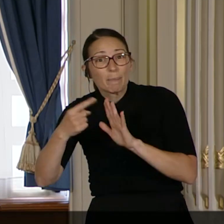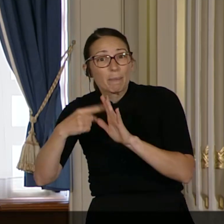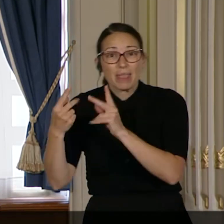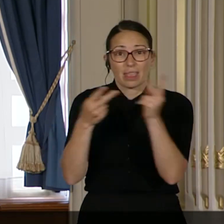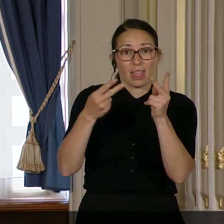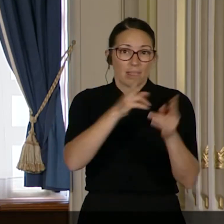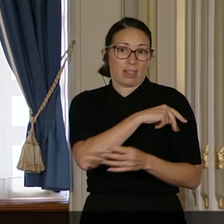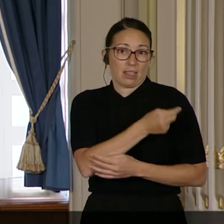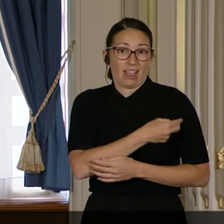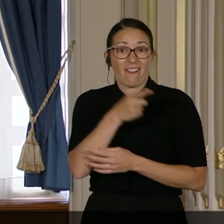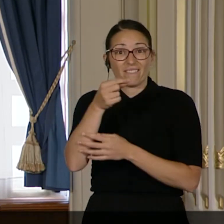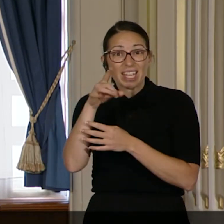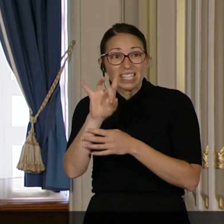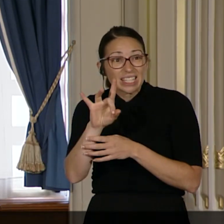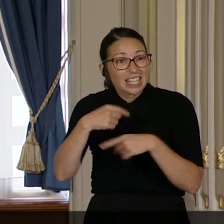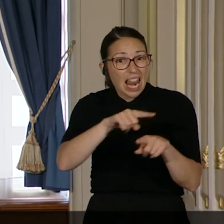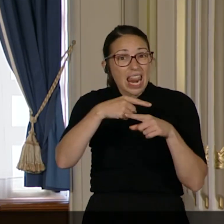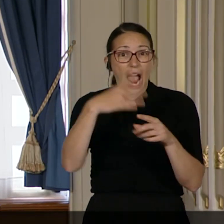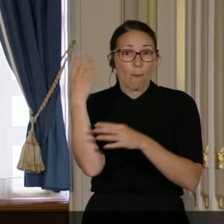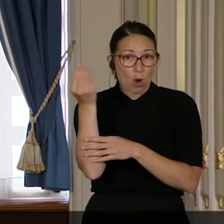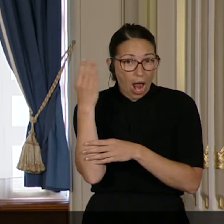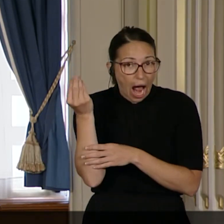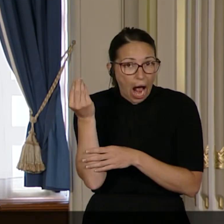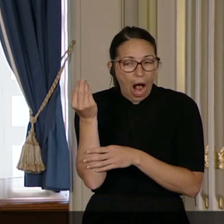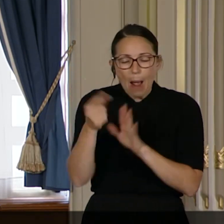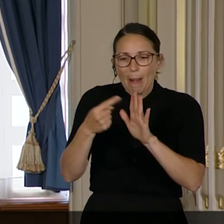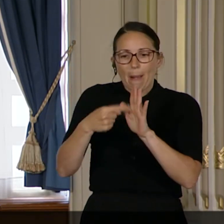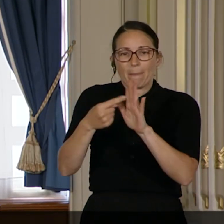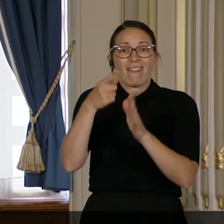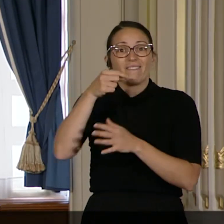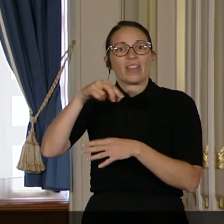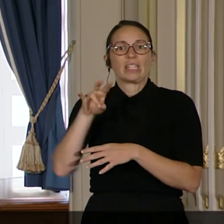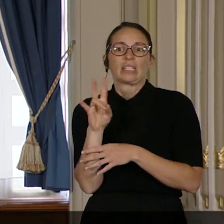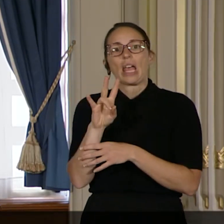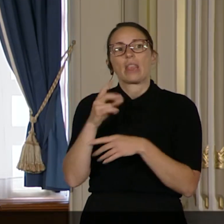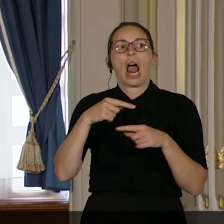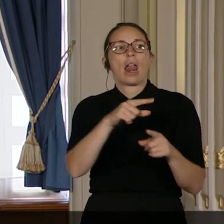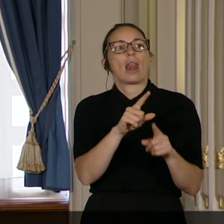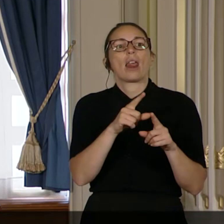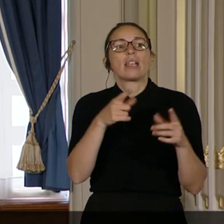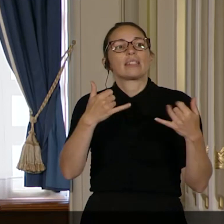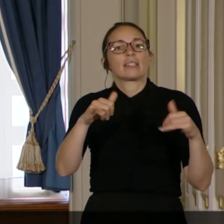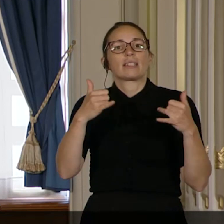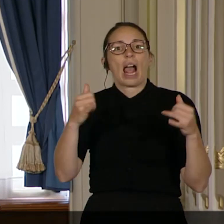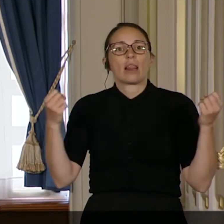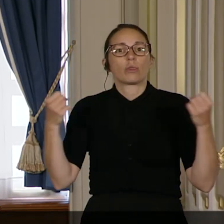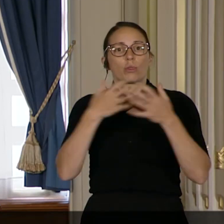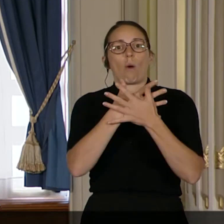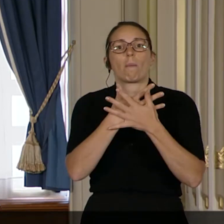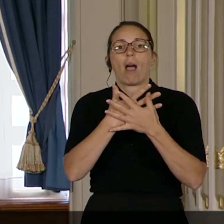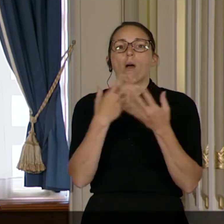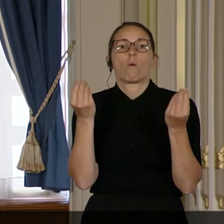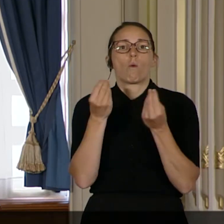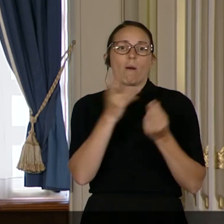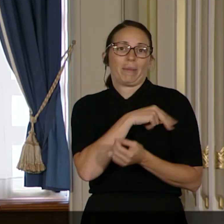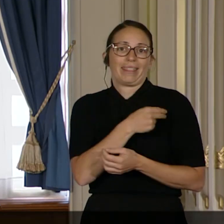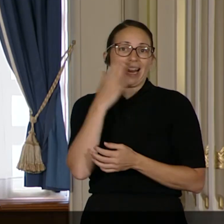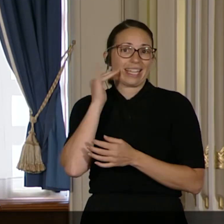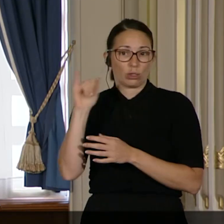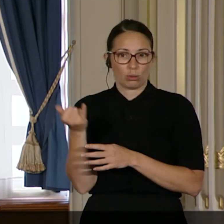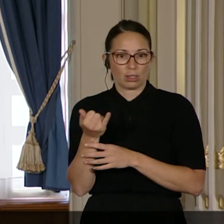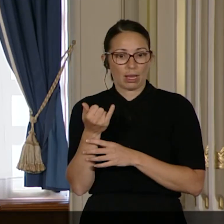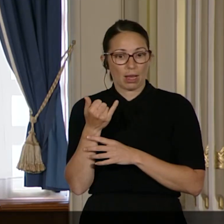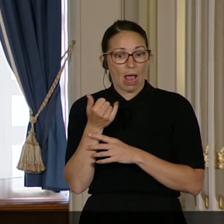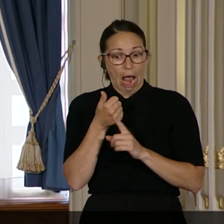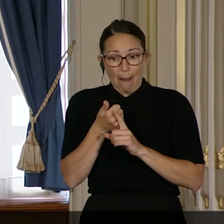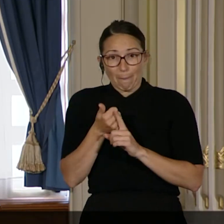Elle a pris 28 fois l'ambulance. Elle a été 20 fois à la salle trauma de l'hôpital Sainte-Justine. Elle, qui, dans